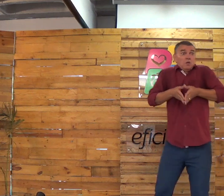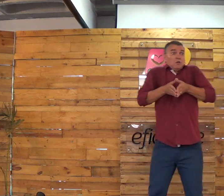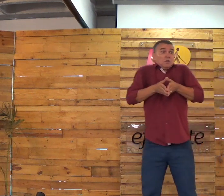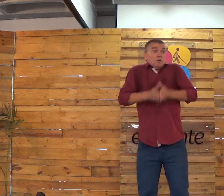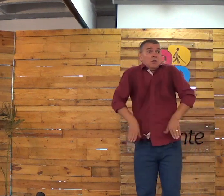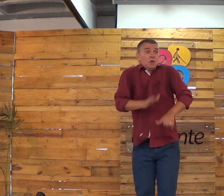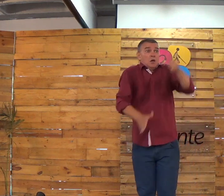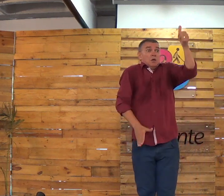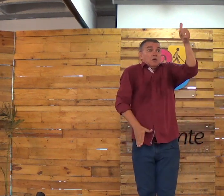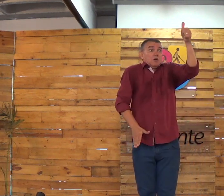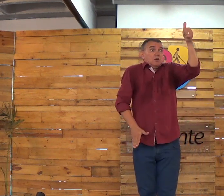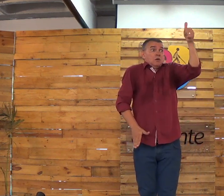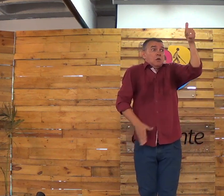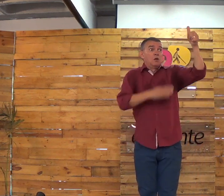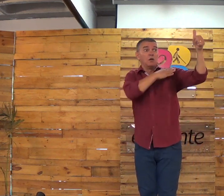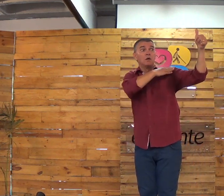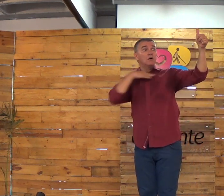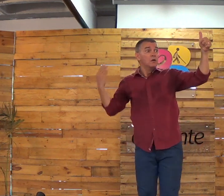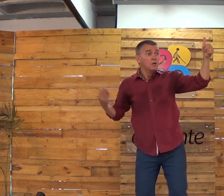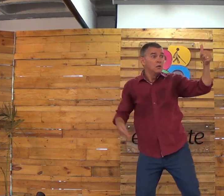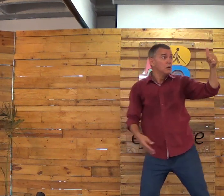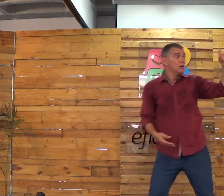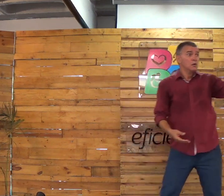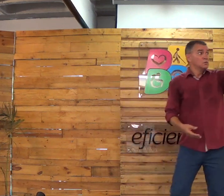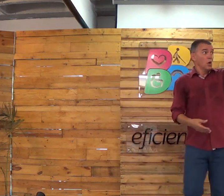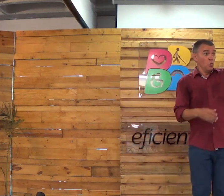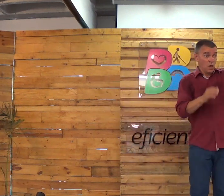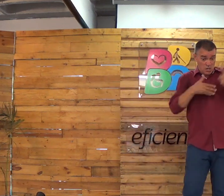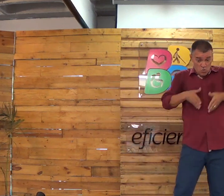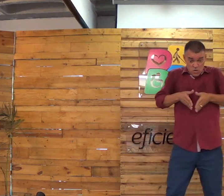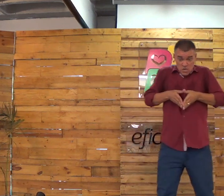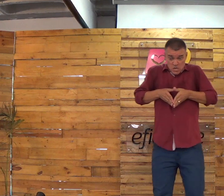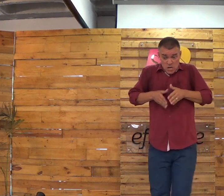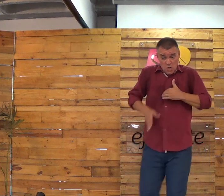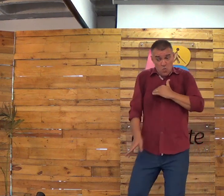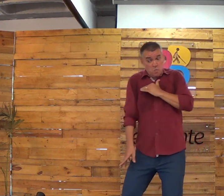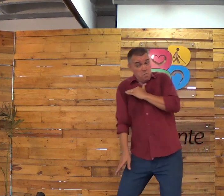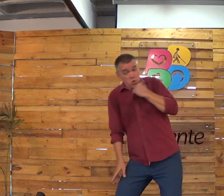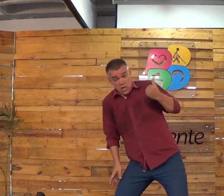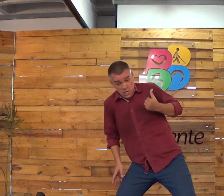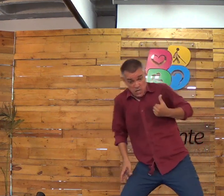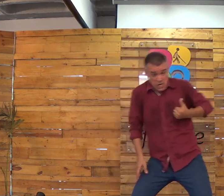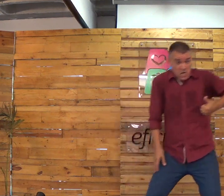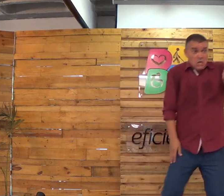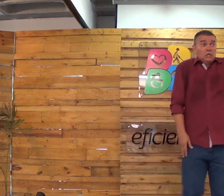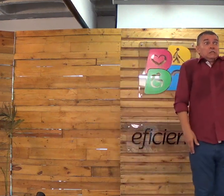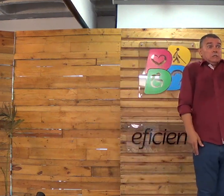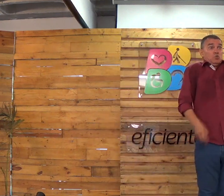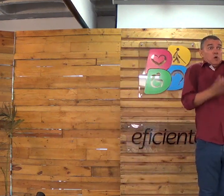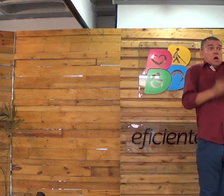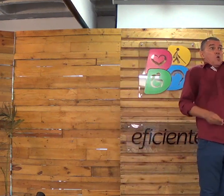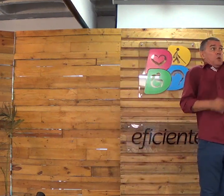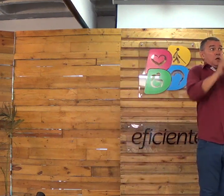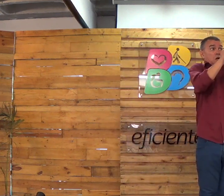Porquanto você morre... Morreu, né? A parte física. Mas você continua vivendo.